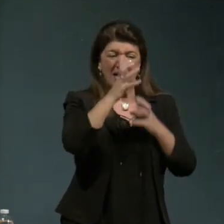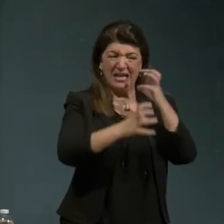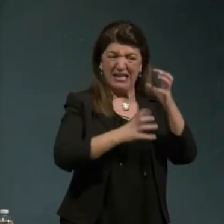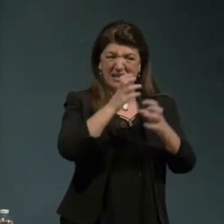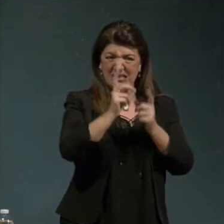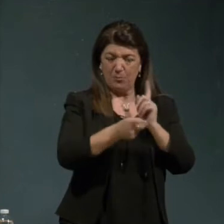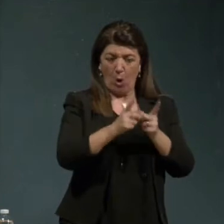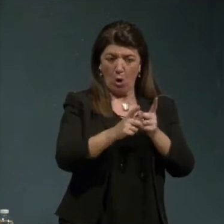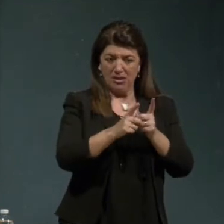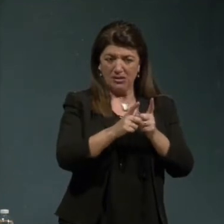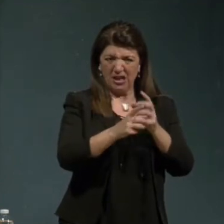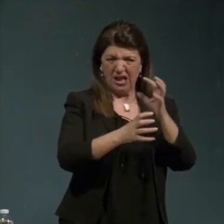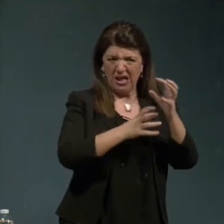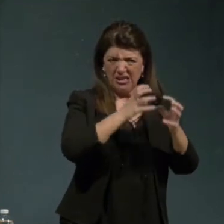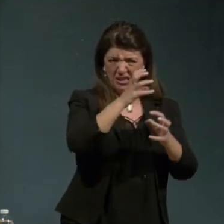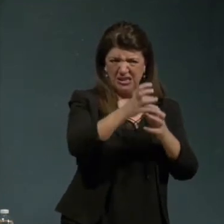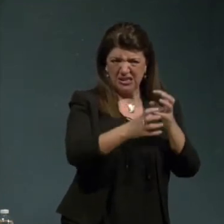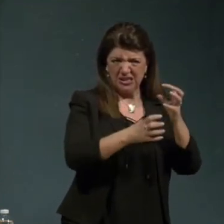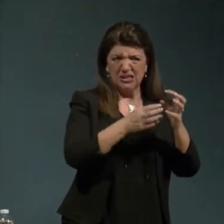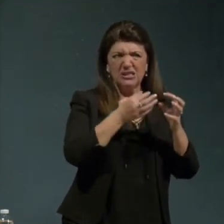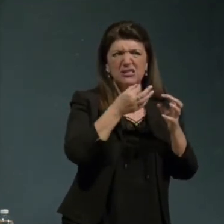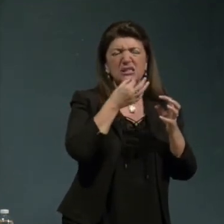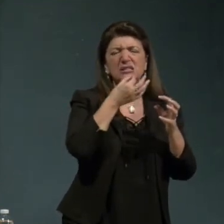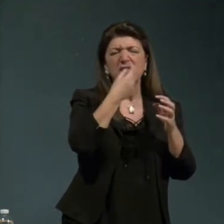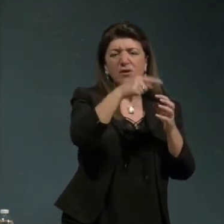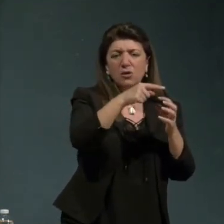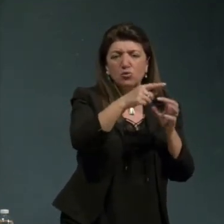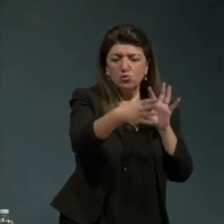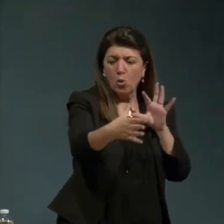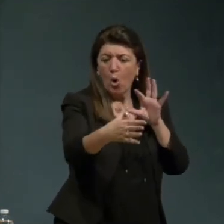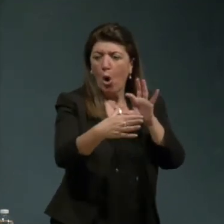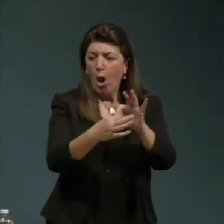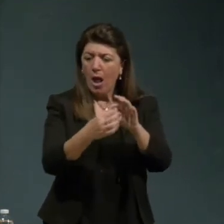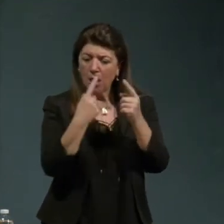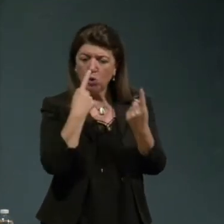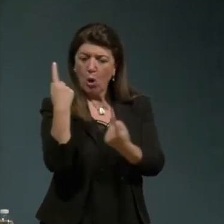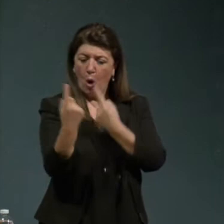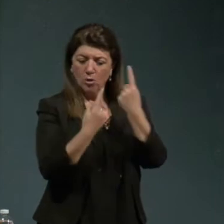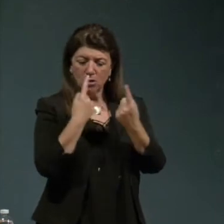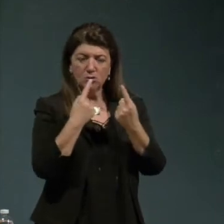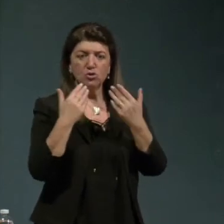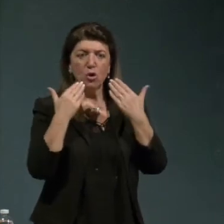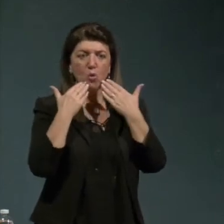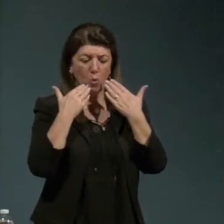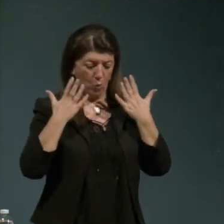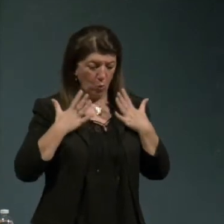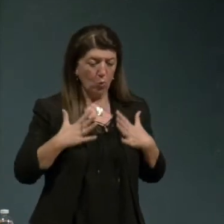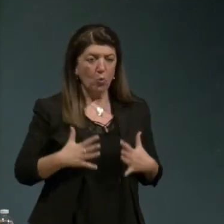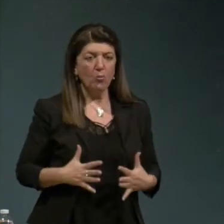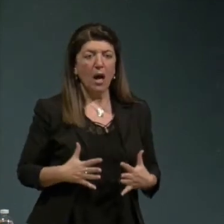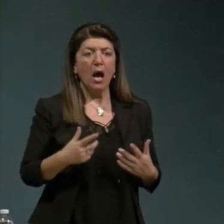cosa possiamo sperare dalla politica oggi che è deprivata dei linguaggi